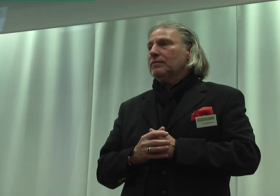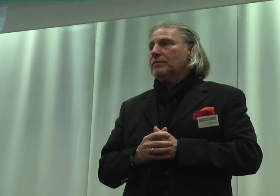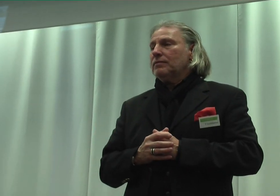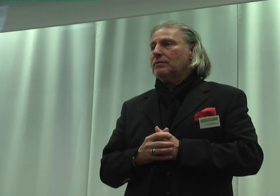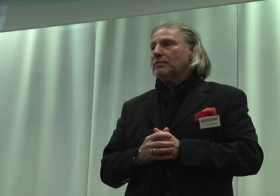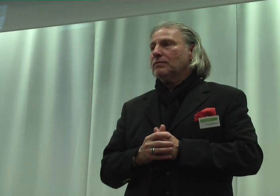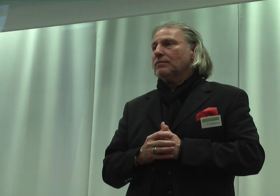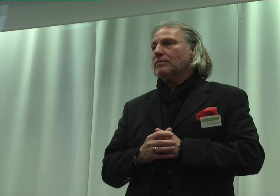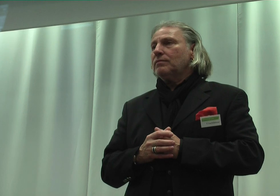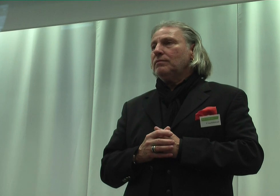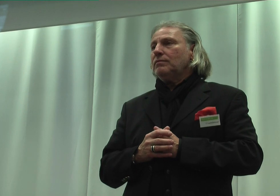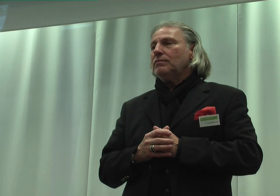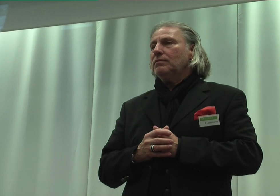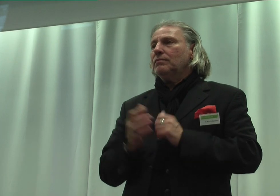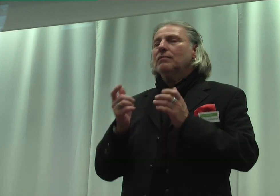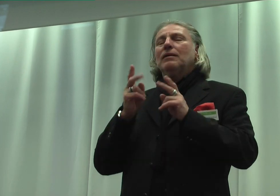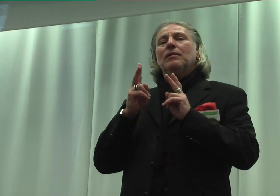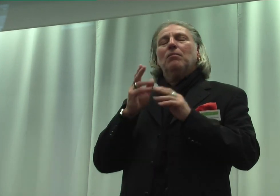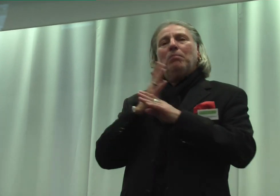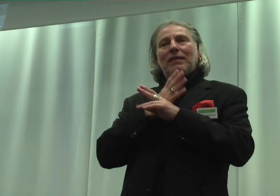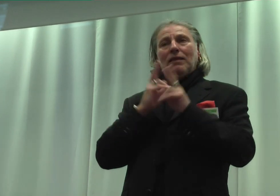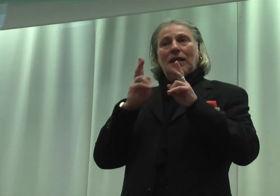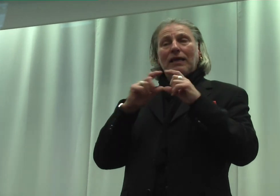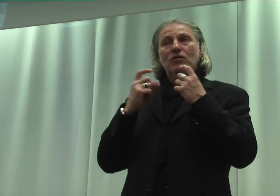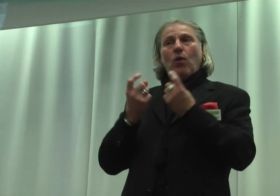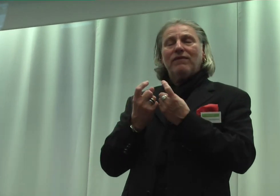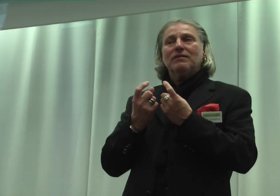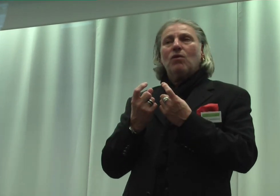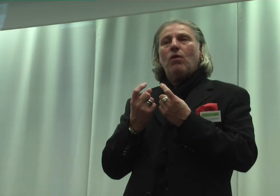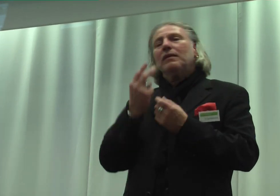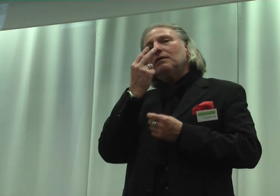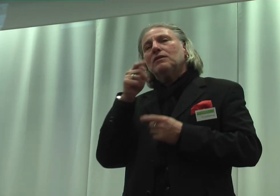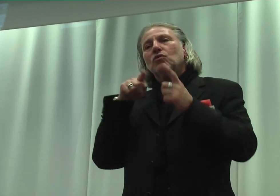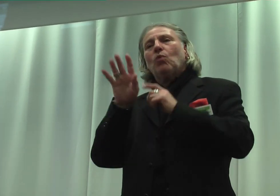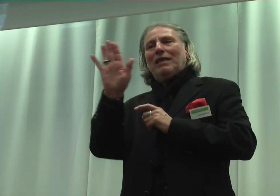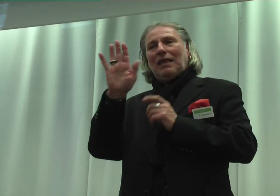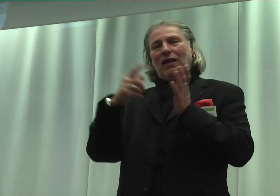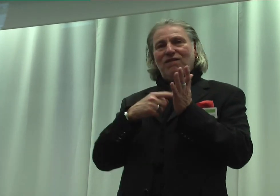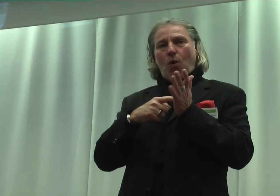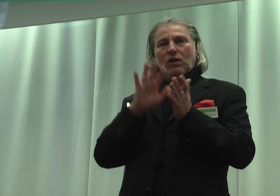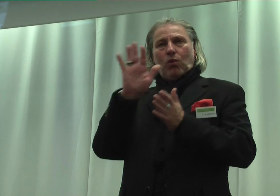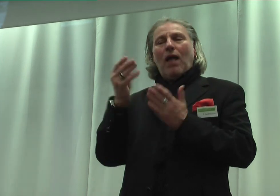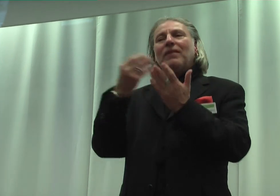Die Bundeskommission sieht durch ihre Forderungen an die Vertragsdaten,